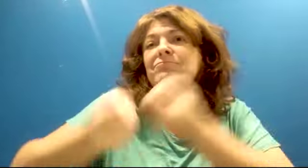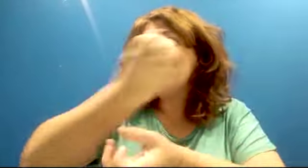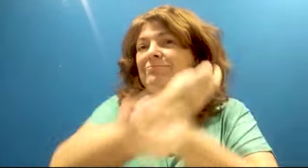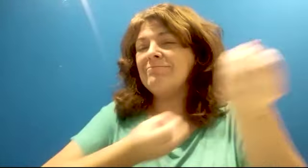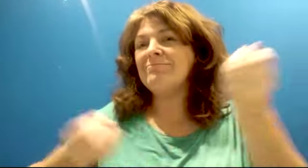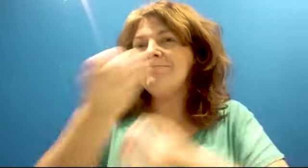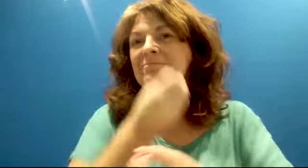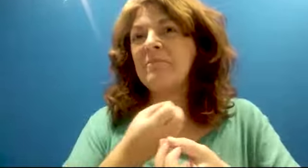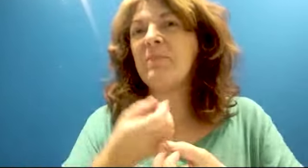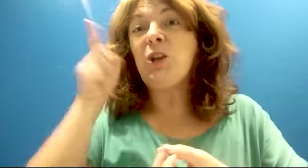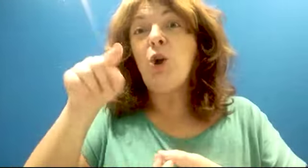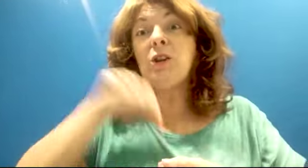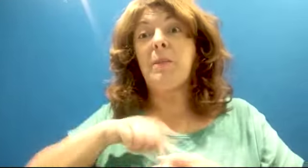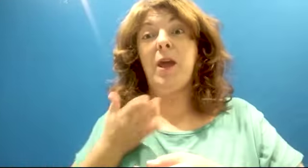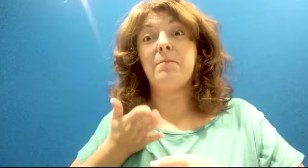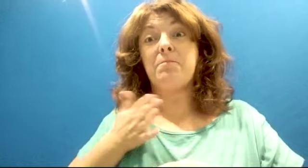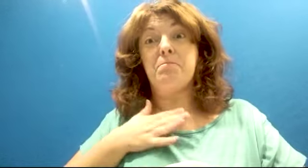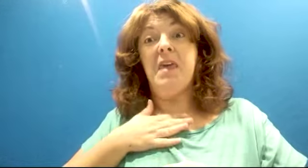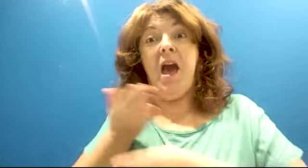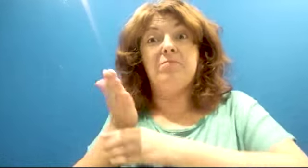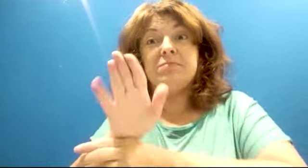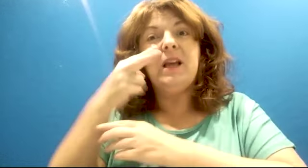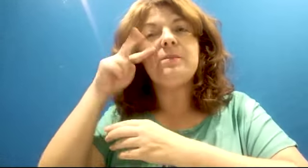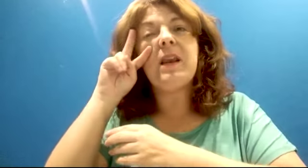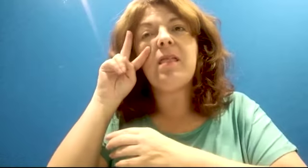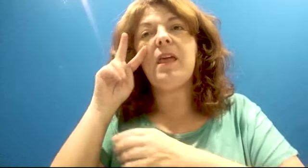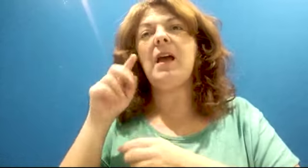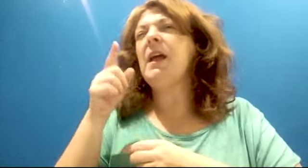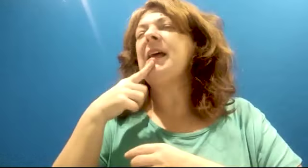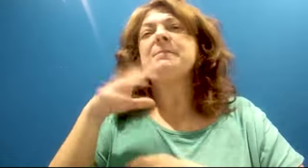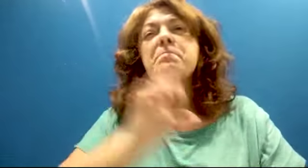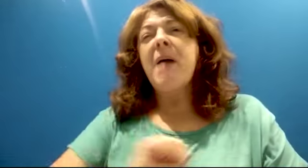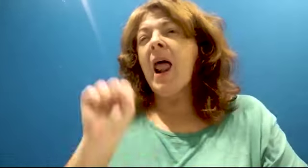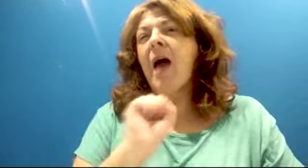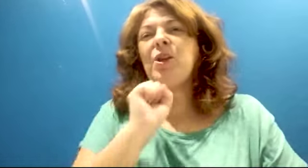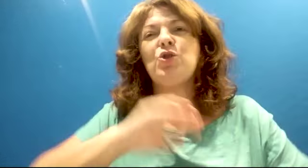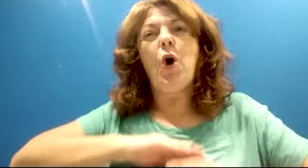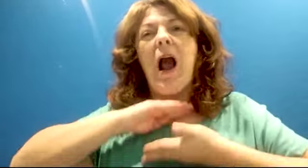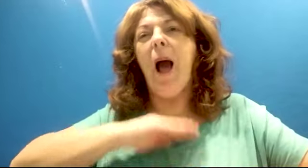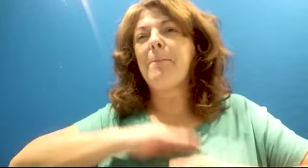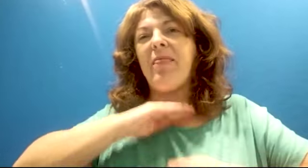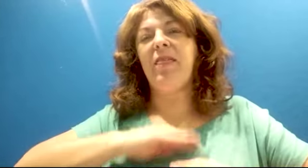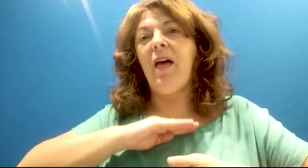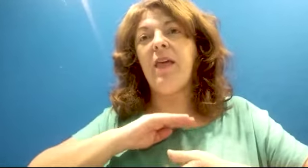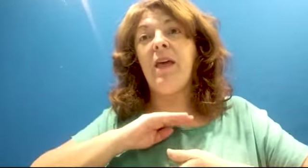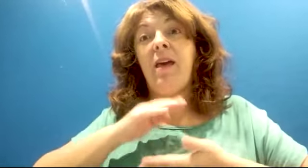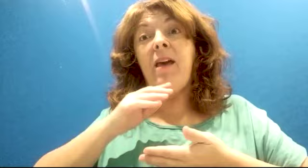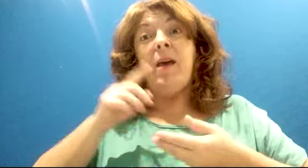y yo, en este caso, compartir la mía y es increíble la capacidad que tiene el docente de adaptarse a